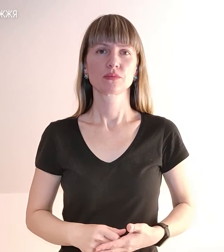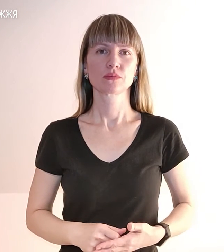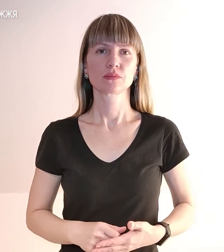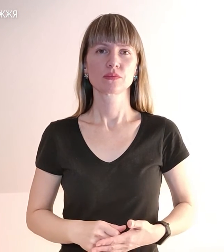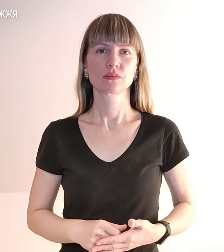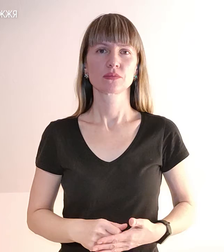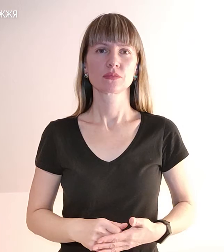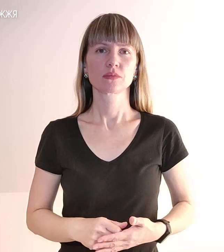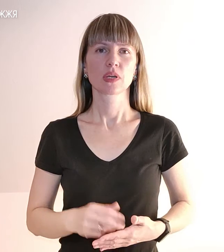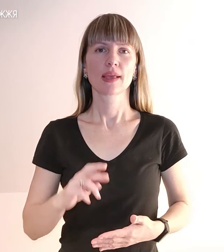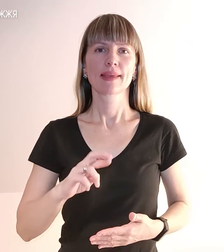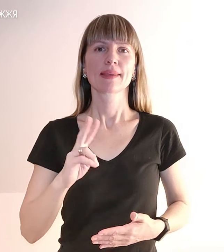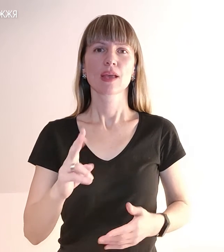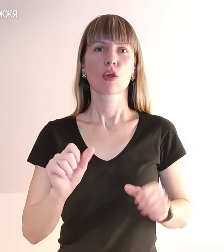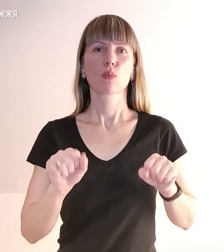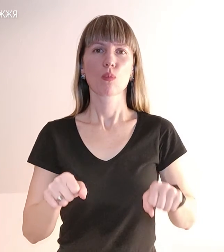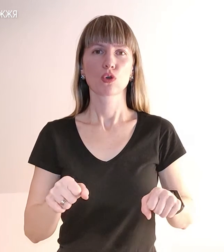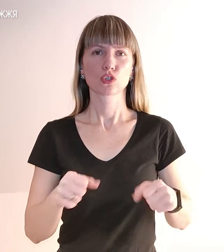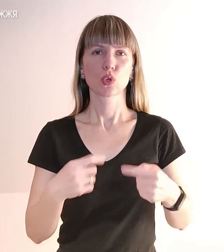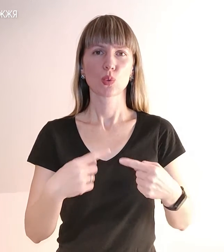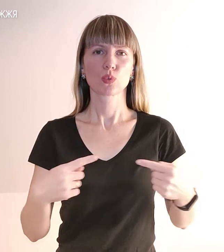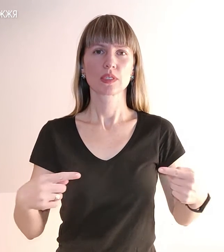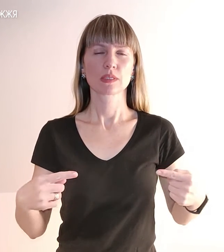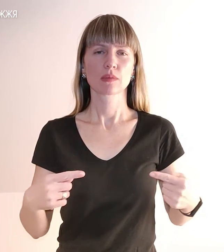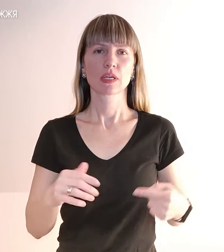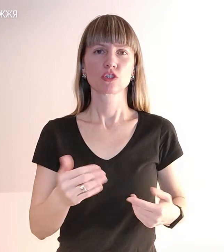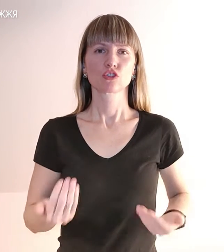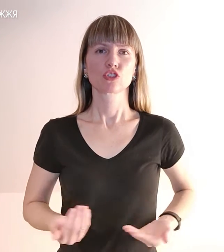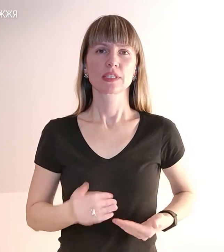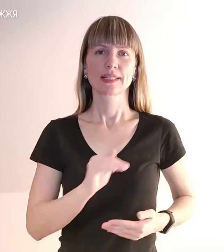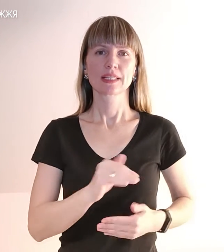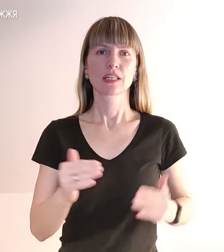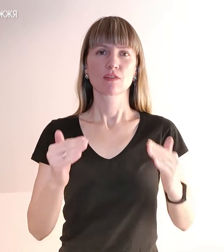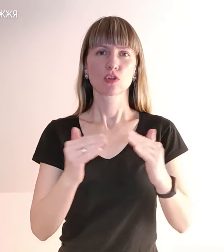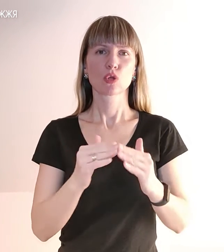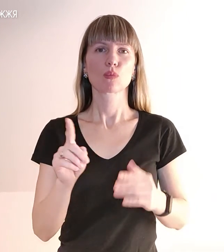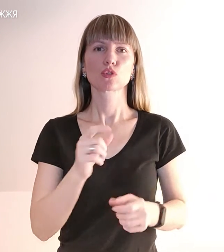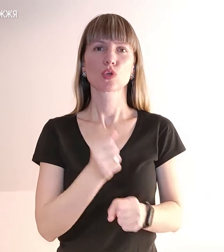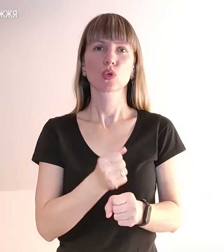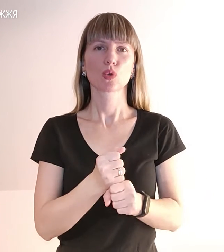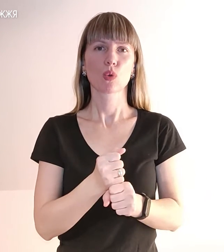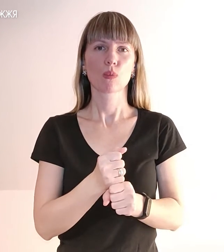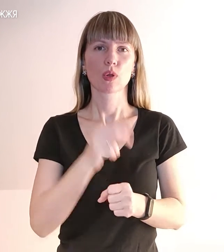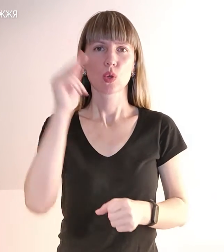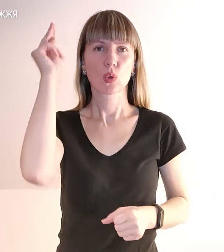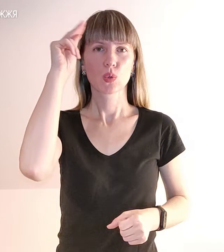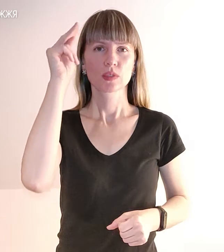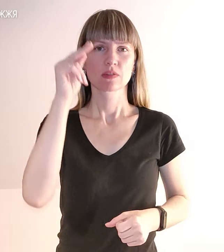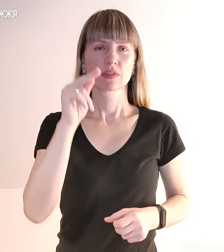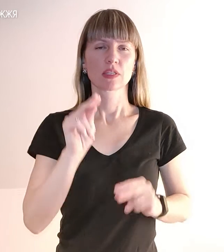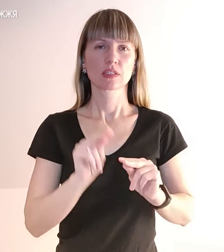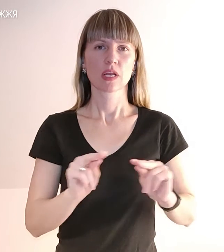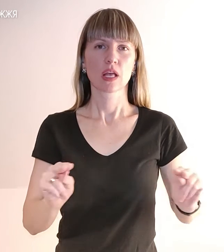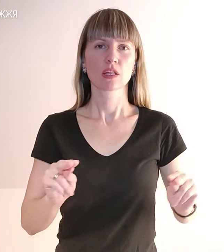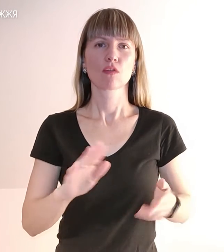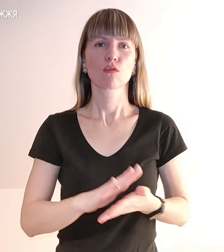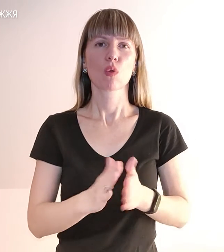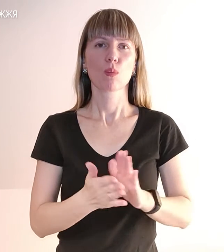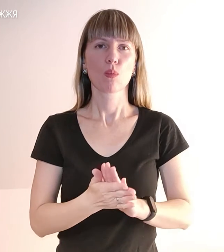Як можна урізноманітнити життя дітей вдома? Та що роблять освіти в умовах воєнного часу, аби дошління та